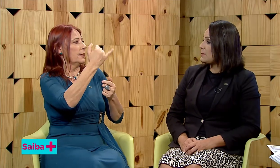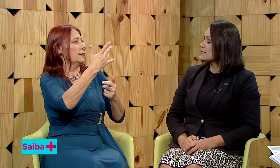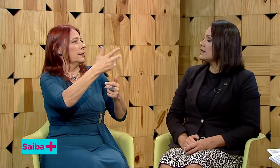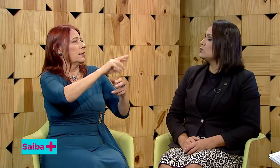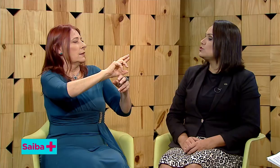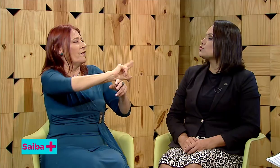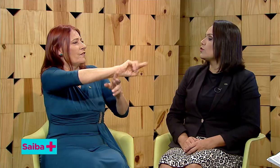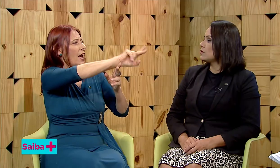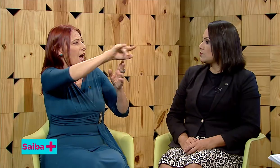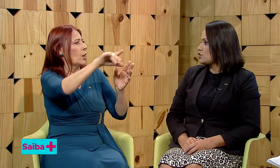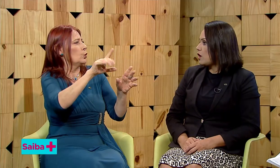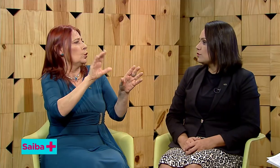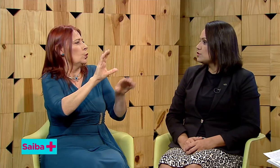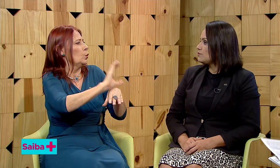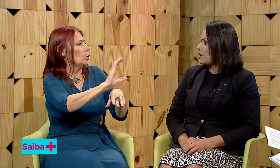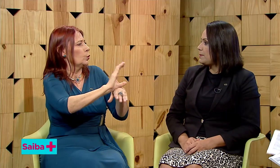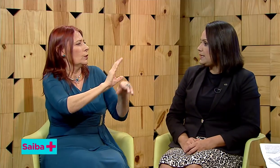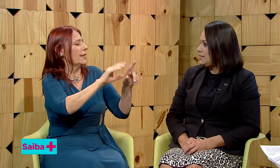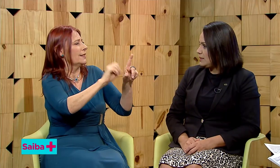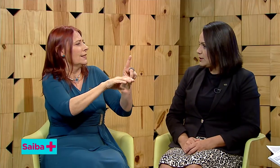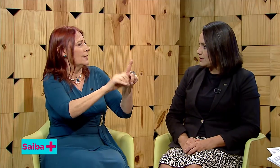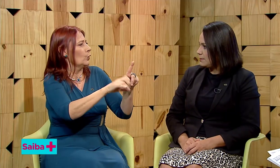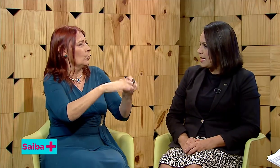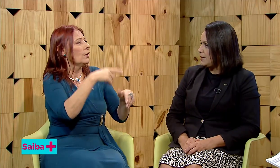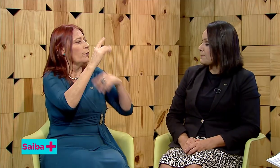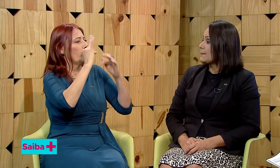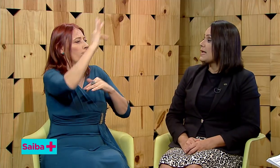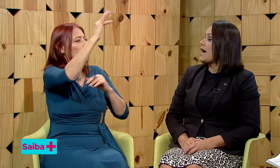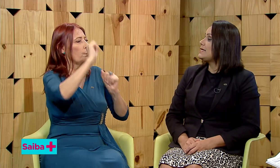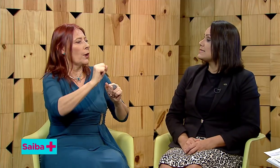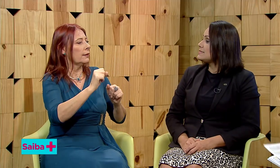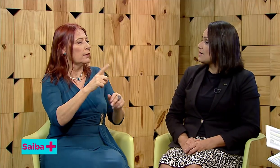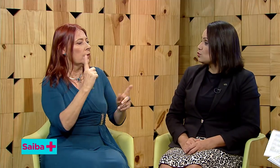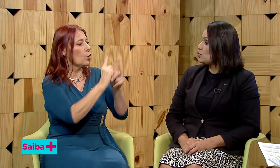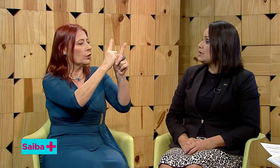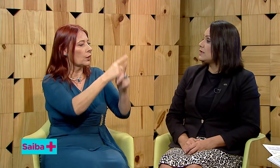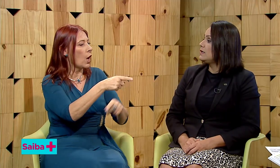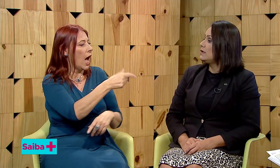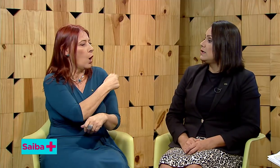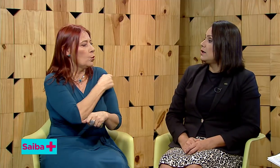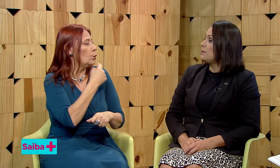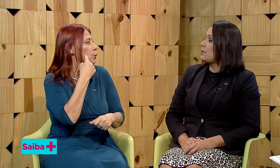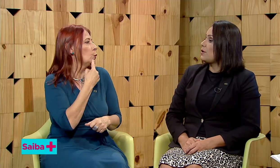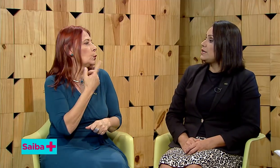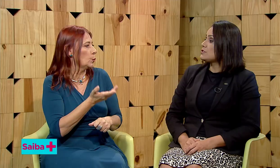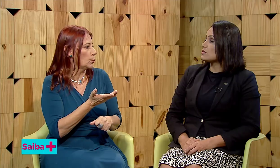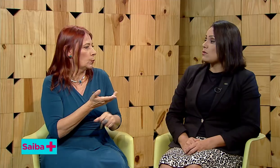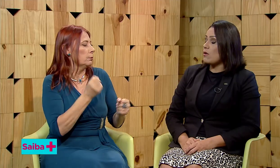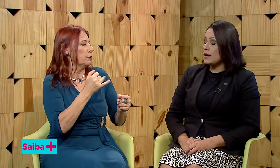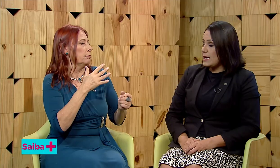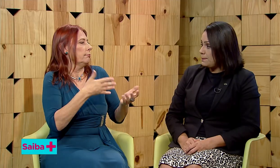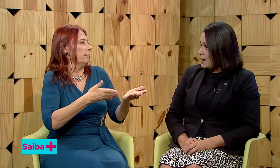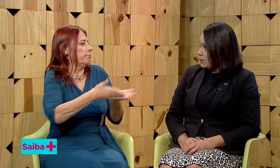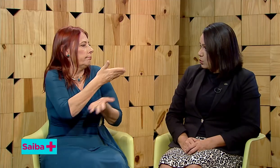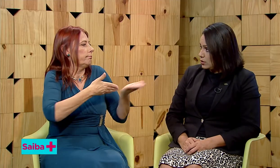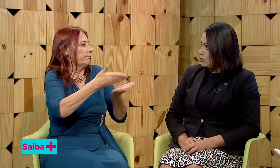formação dos fonoaudiólogos de forma bilíngue também. A licenciatura, pois qualquer aluno